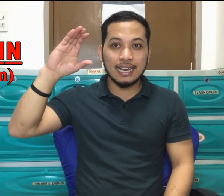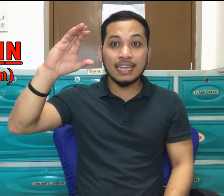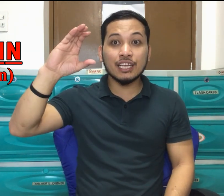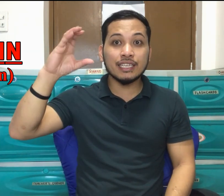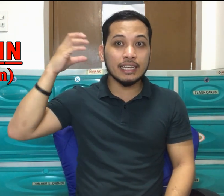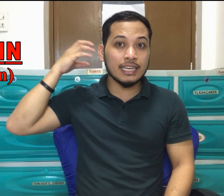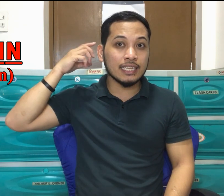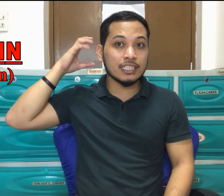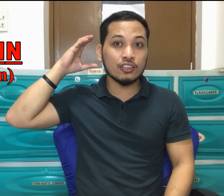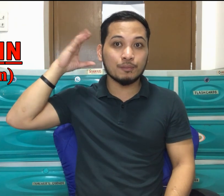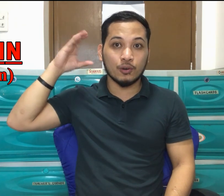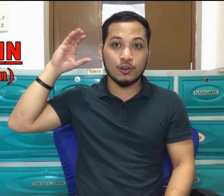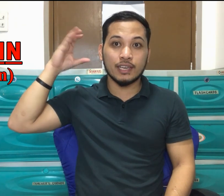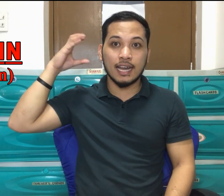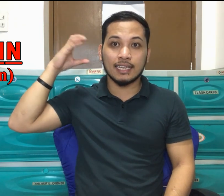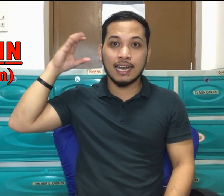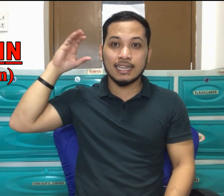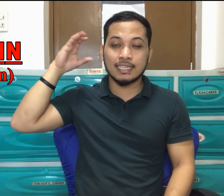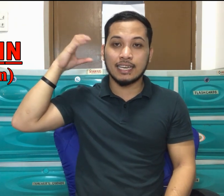Naka letter C tapos dito po ayan cousin.